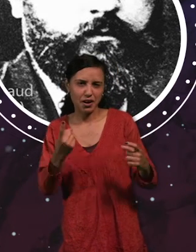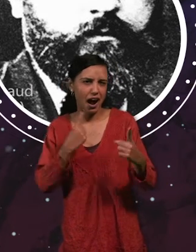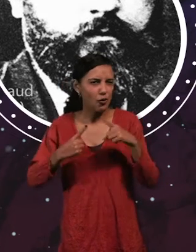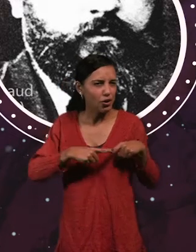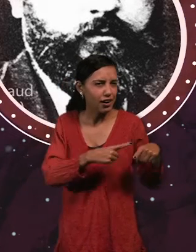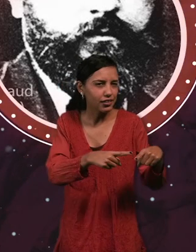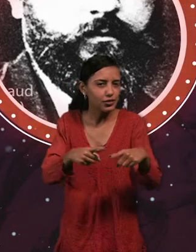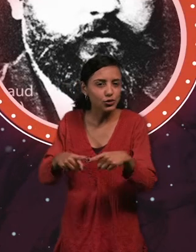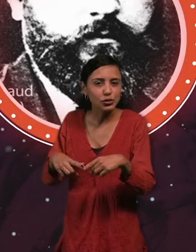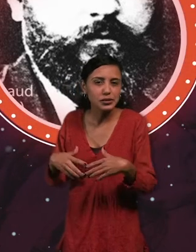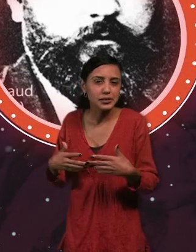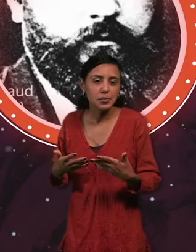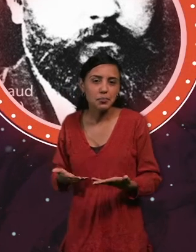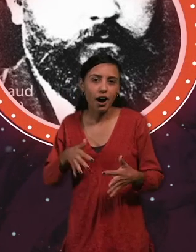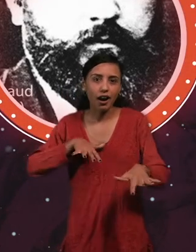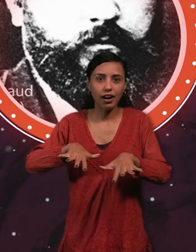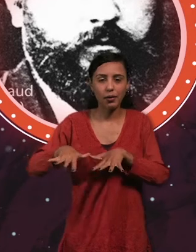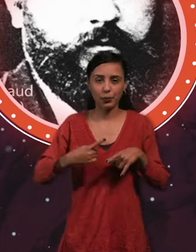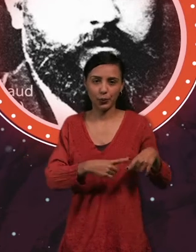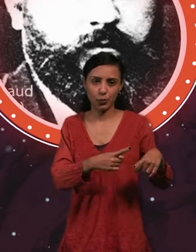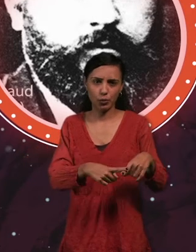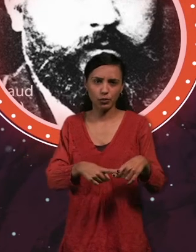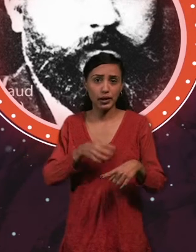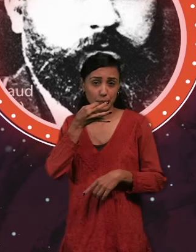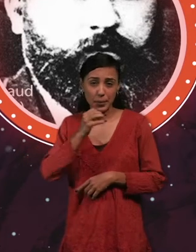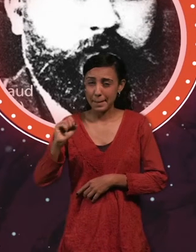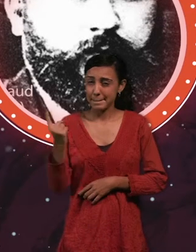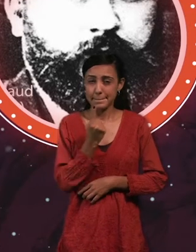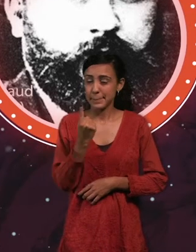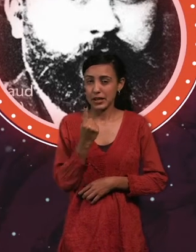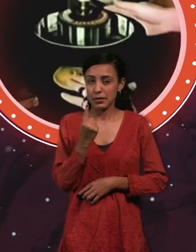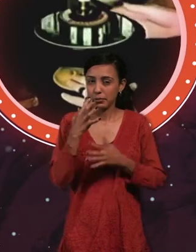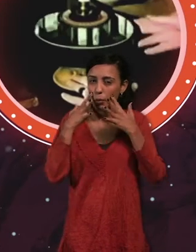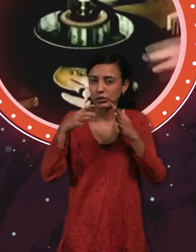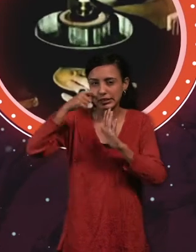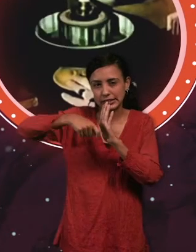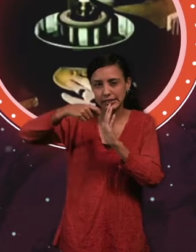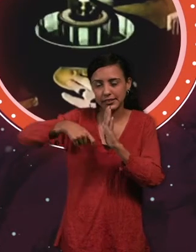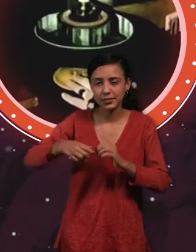animar objetos. Y además te contaremos sobre el pionero del cine, Emile Renaud. ¡Comenzamos!